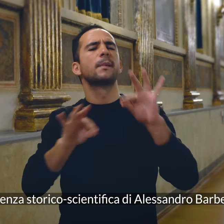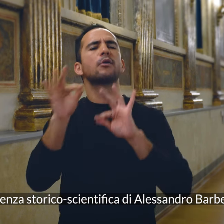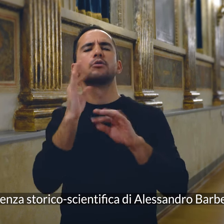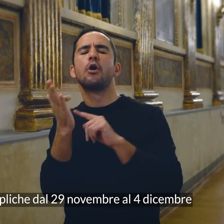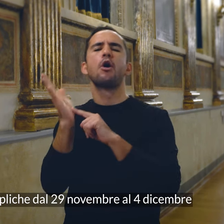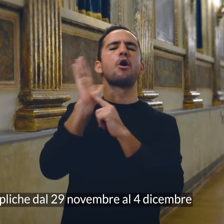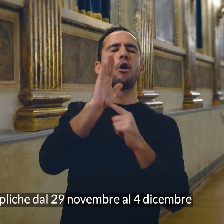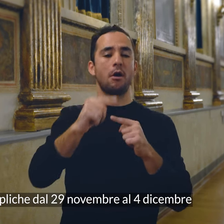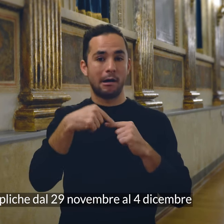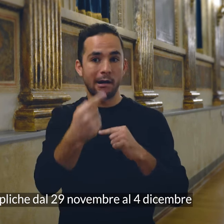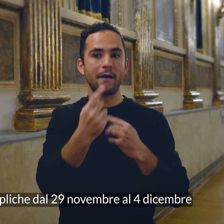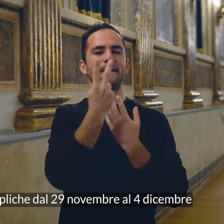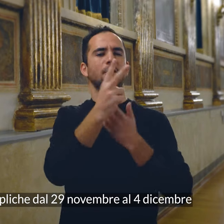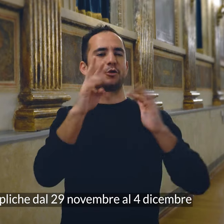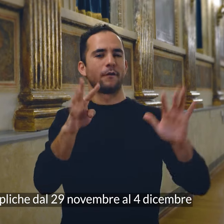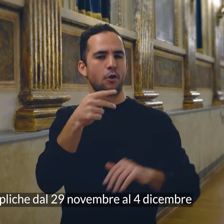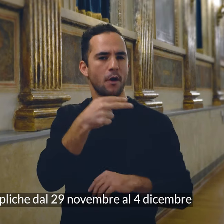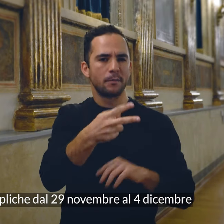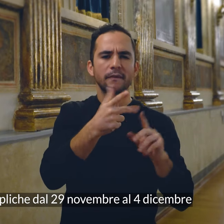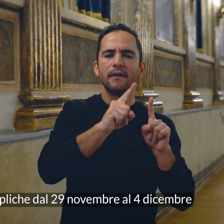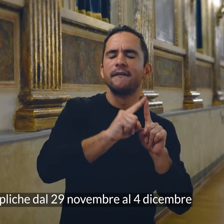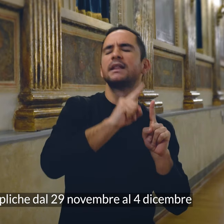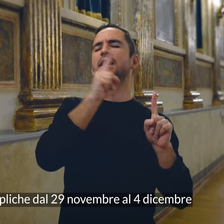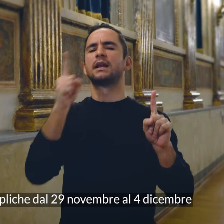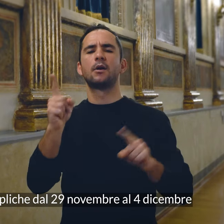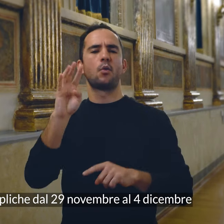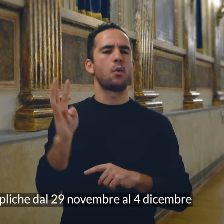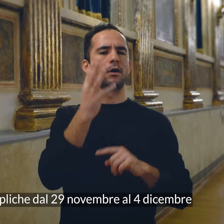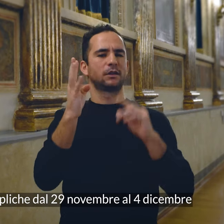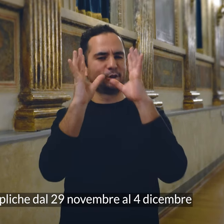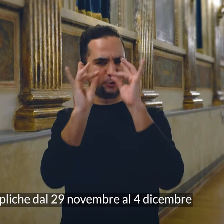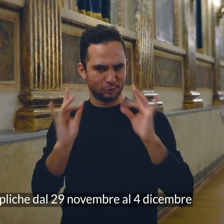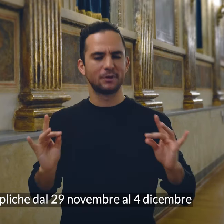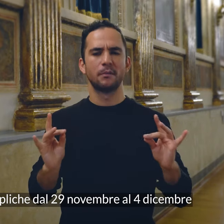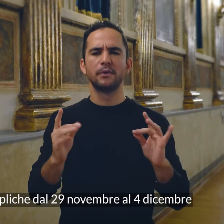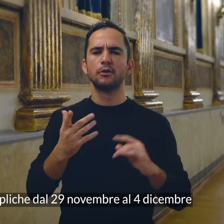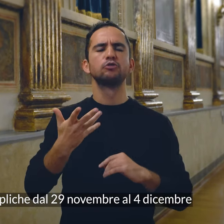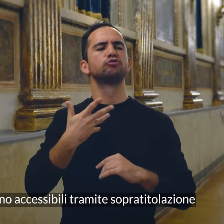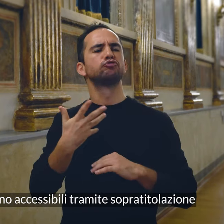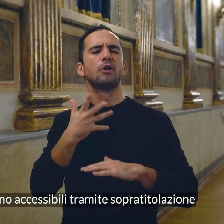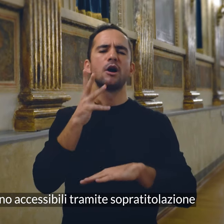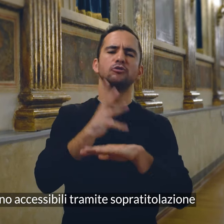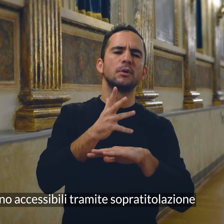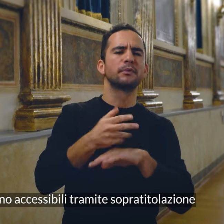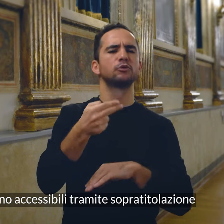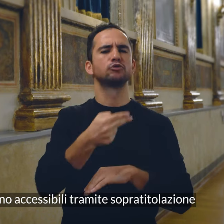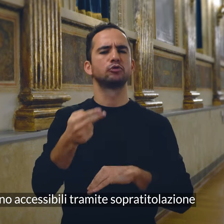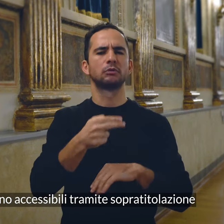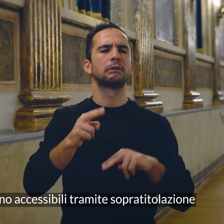Le repliche dal 29 novembre al 4 dicembre saranno accessibili